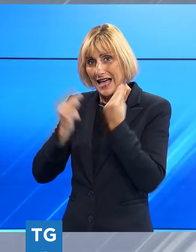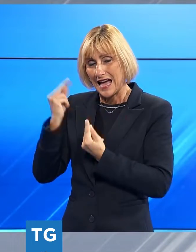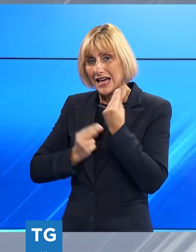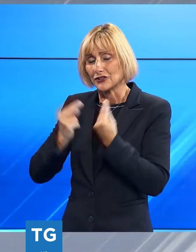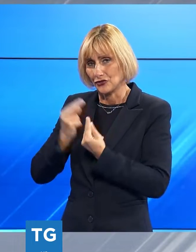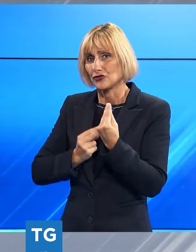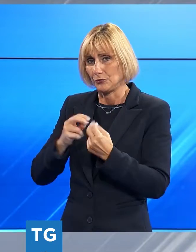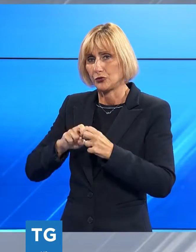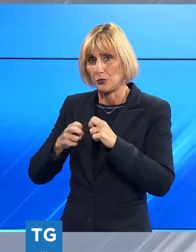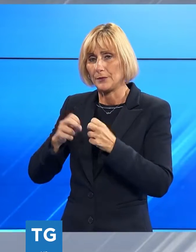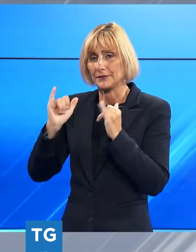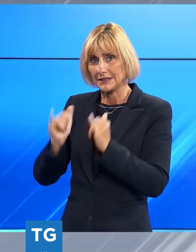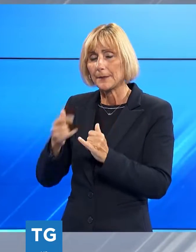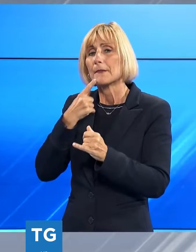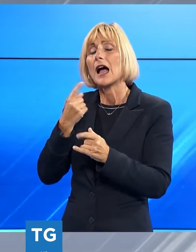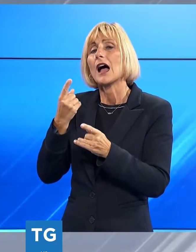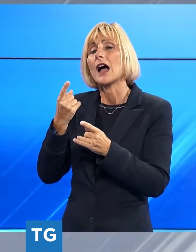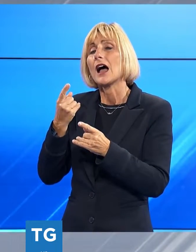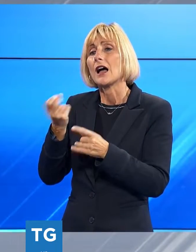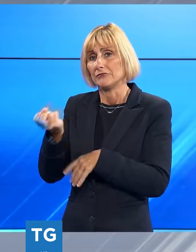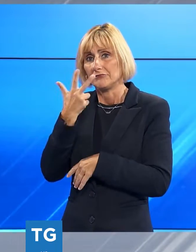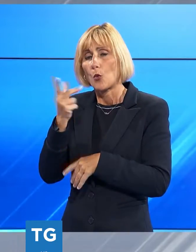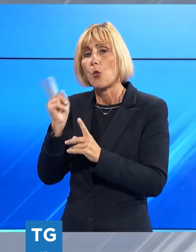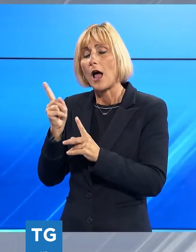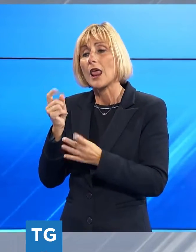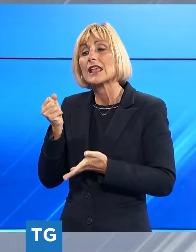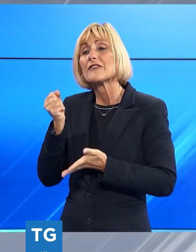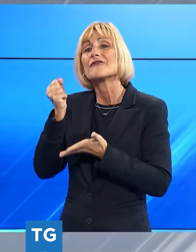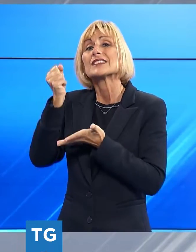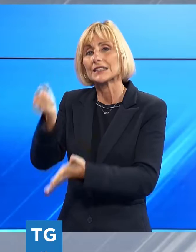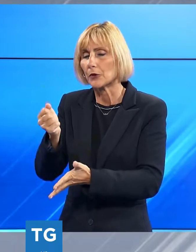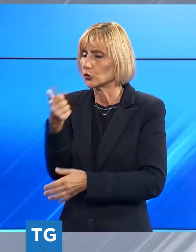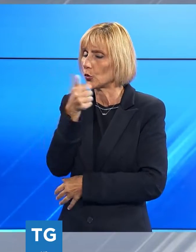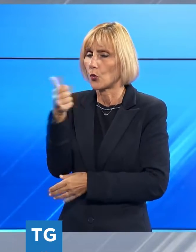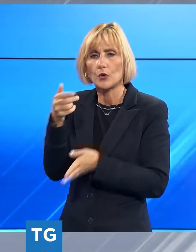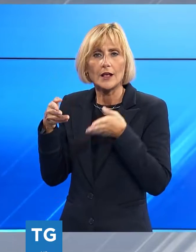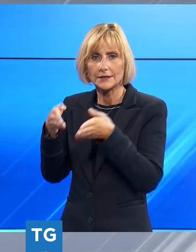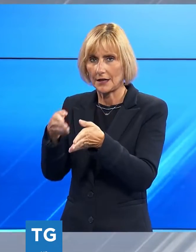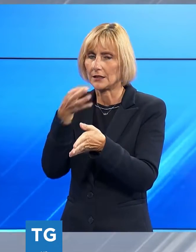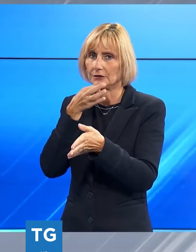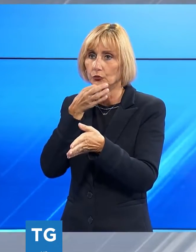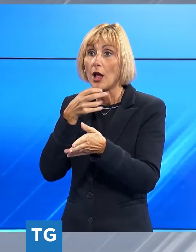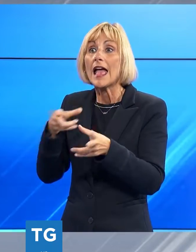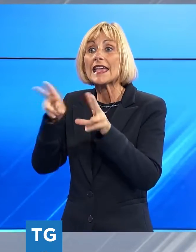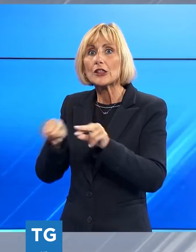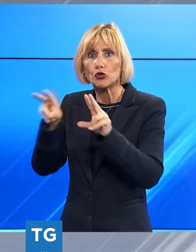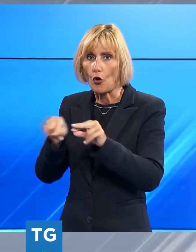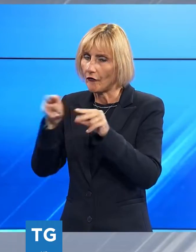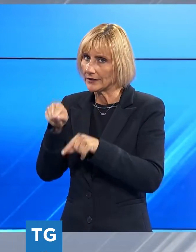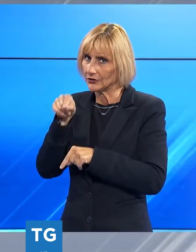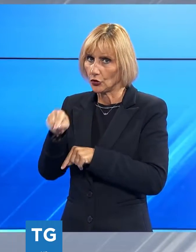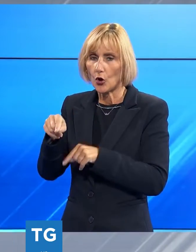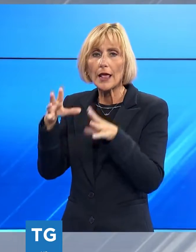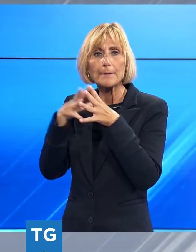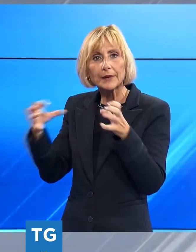ci dice anche che investire è l'unica strada che dobbiamo percorrere. Investire in innovazione è quello che le imprese